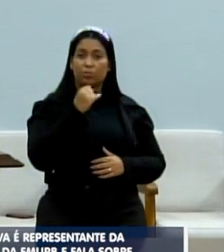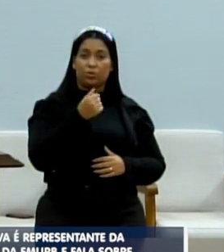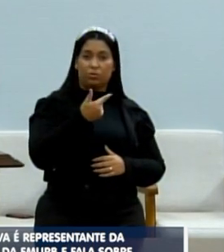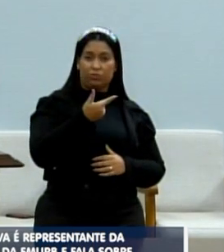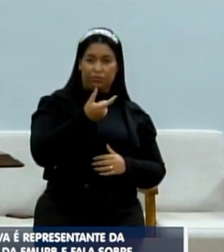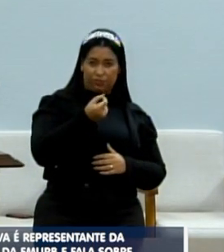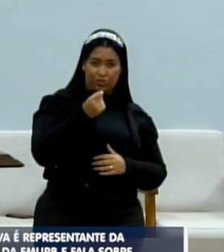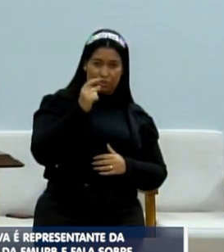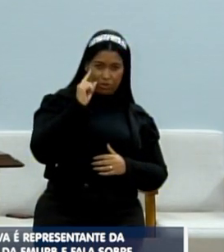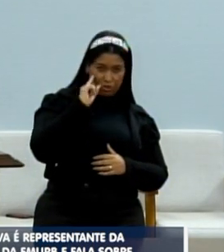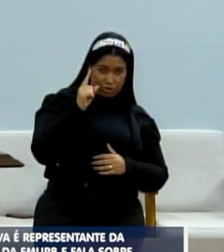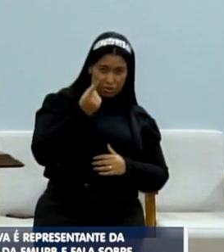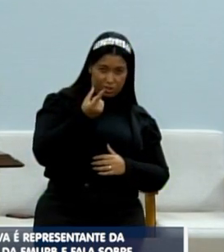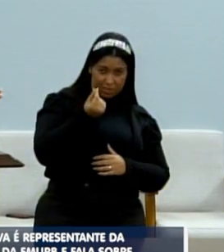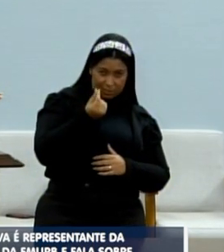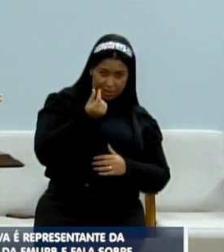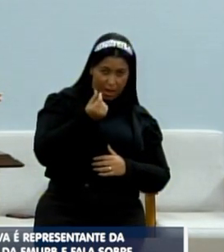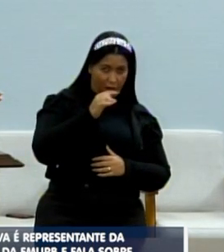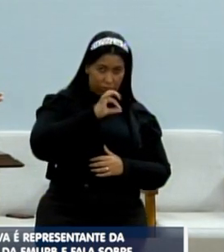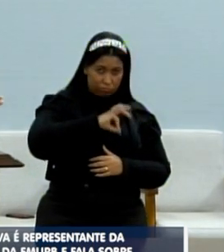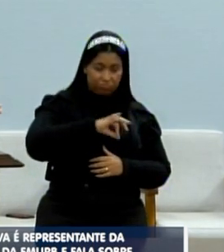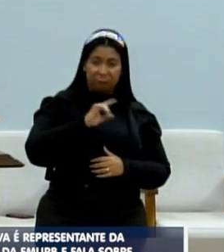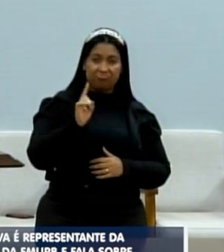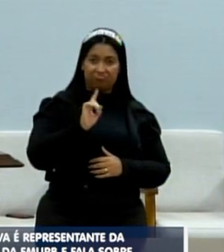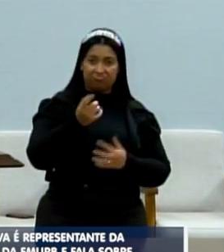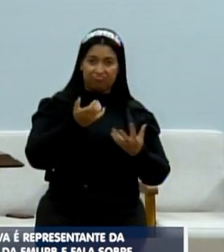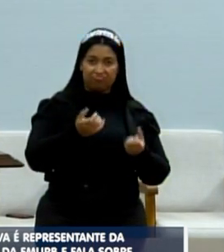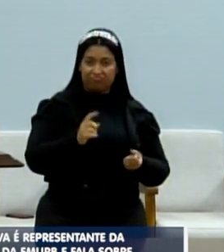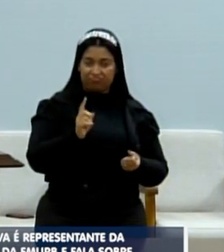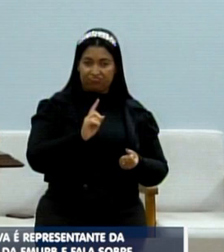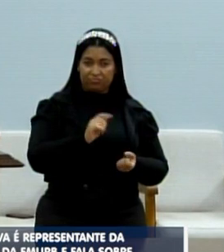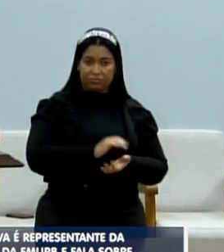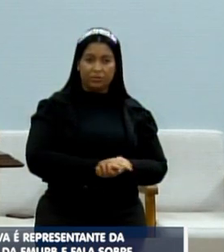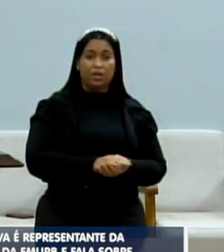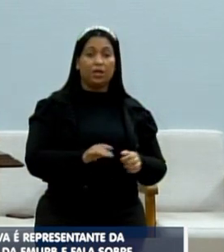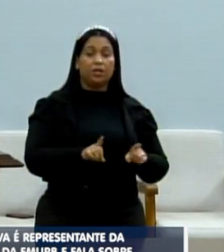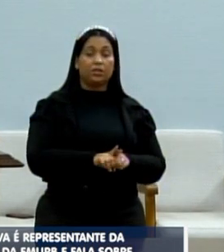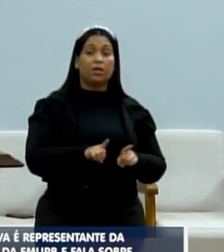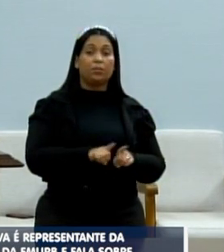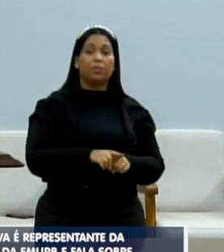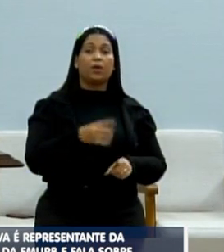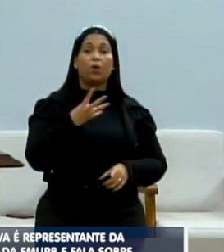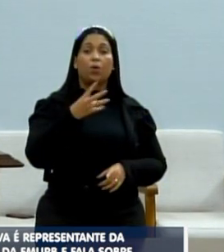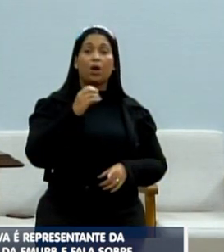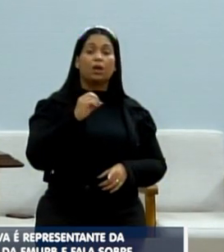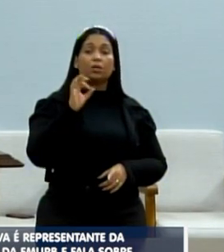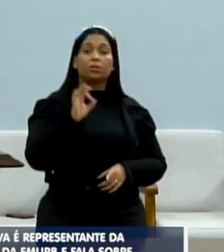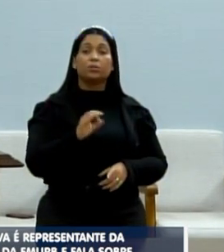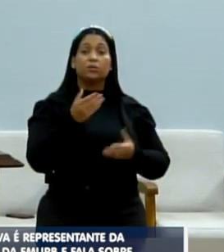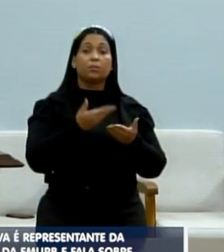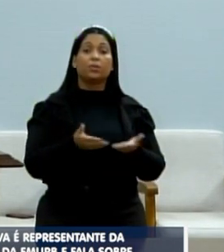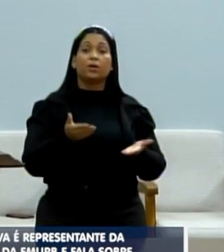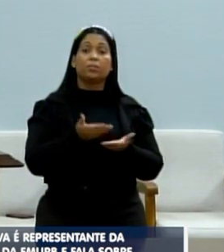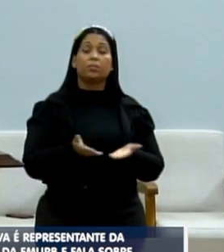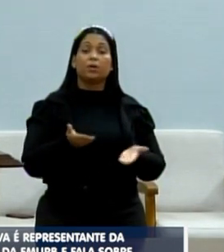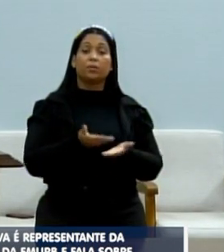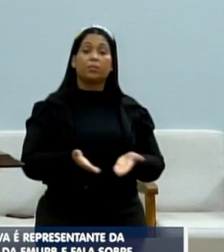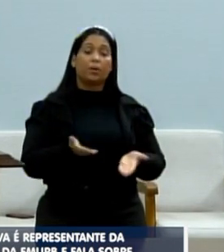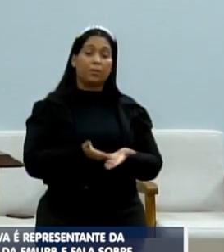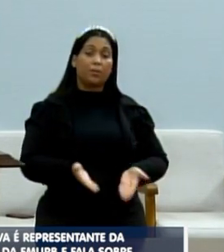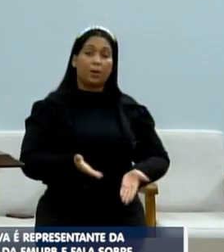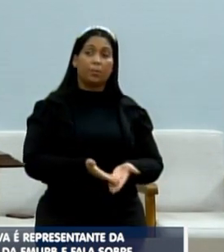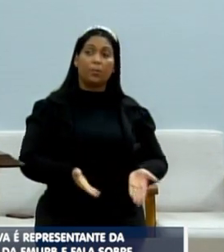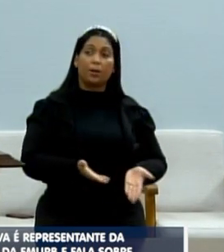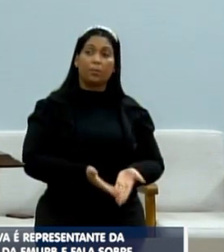E o plano de saúde também. A gente perdeu os 40% do dependente. Então, só tivemos perda.